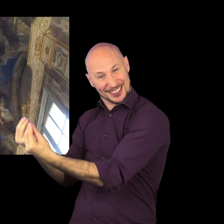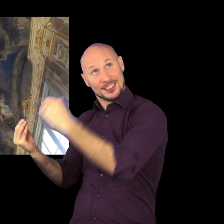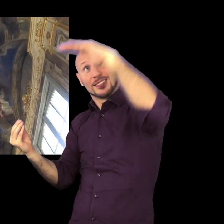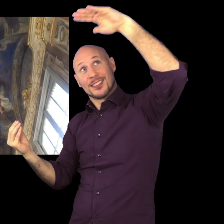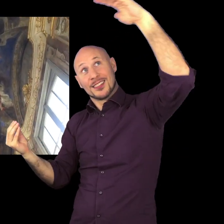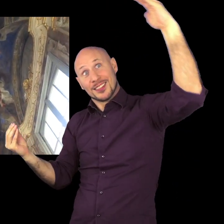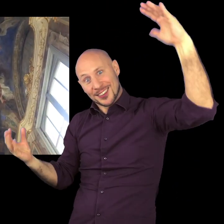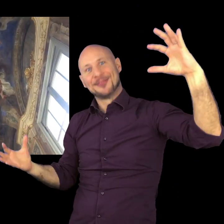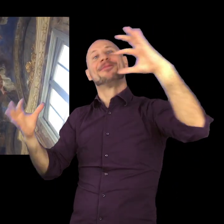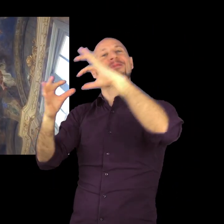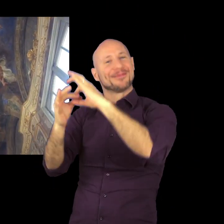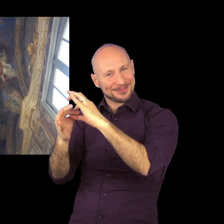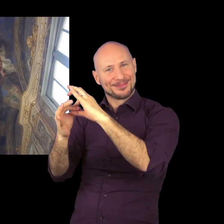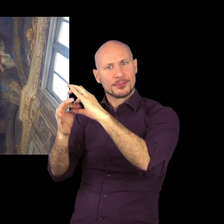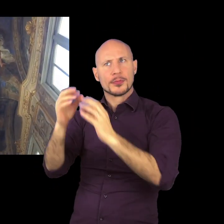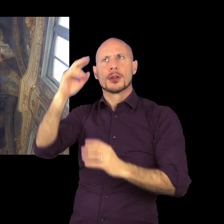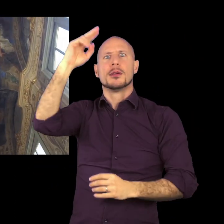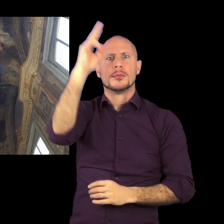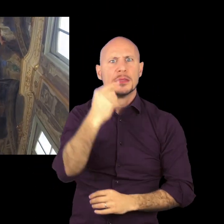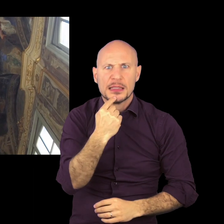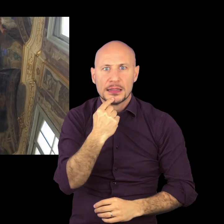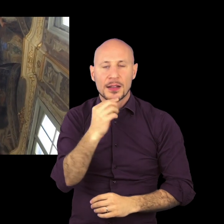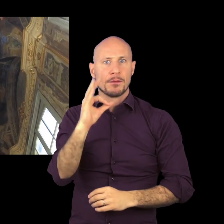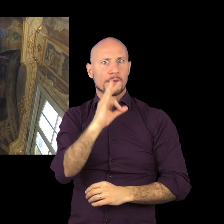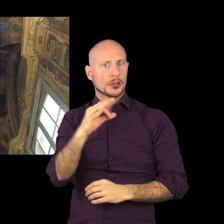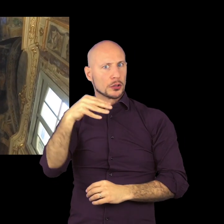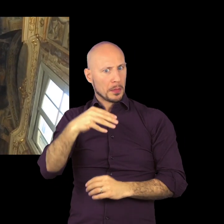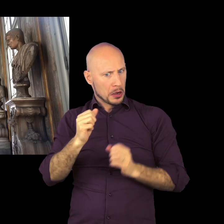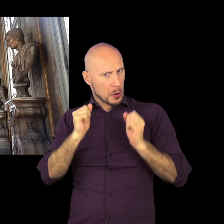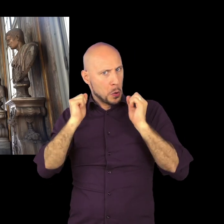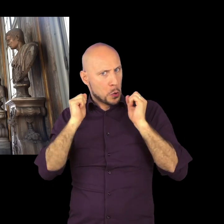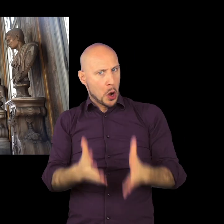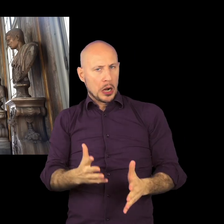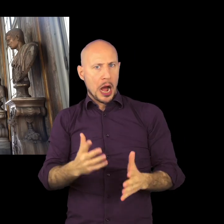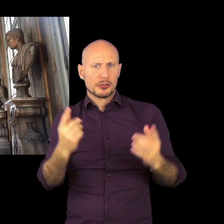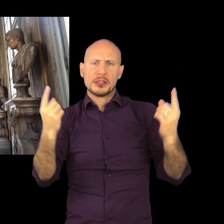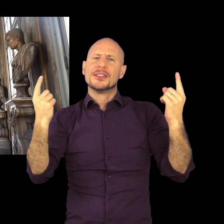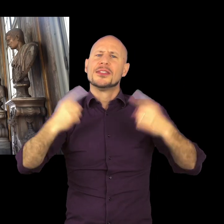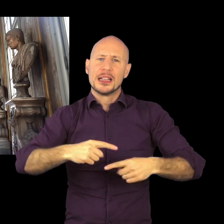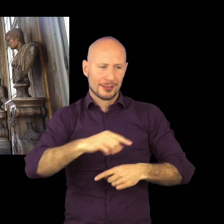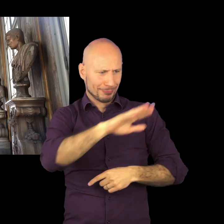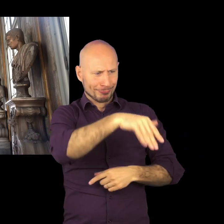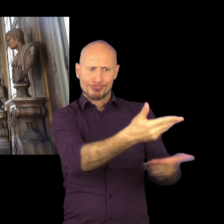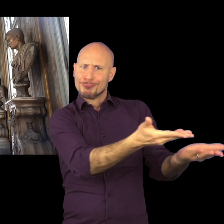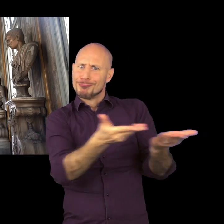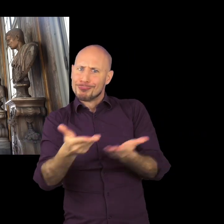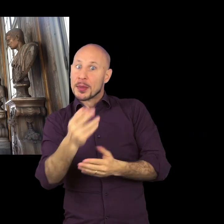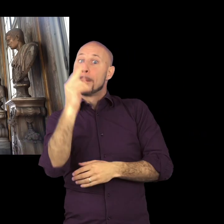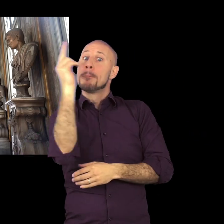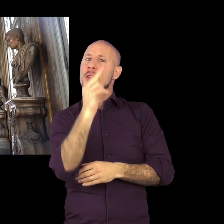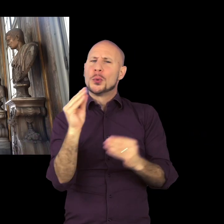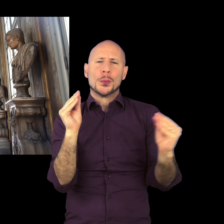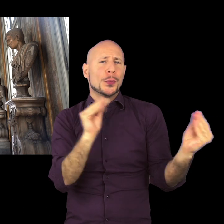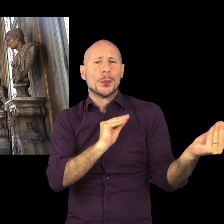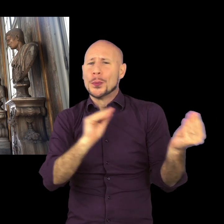già a quella spazialità e soprattutto a quell'illusione tipicamente barocca. La galleria diventa quindi la nuova galleria che viene